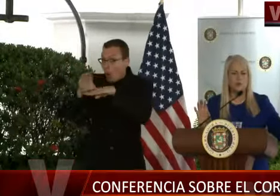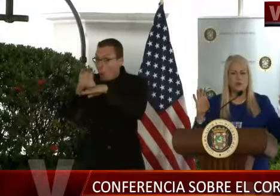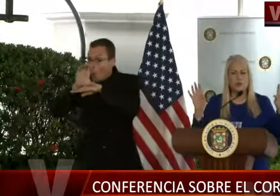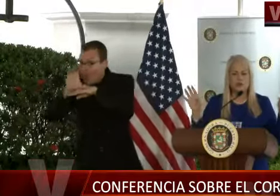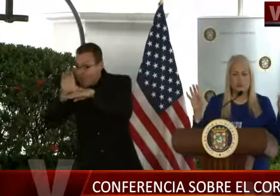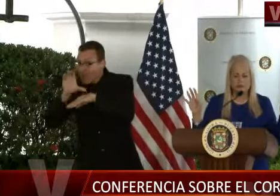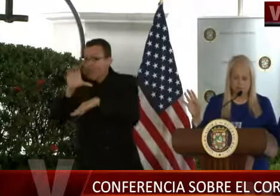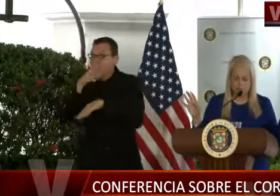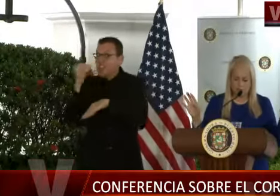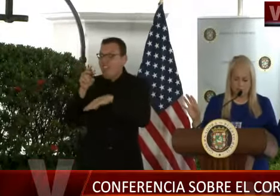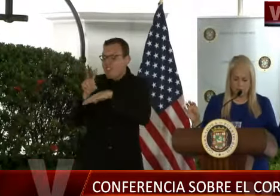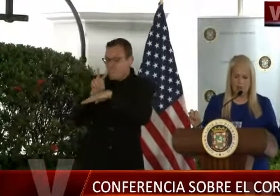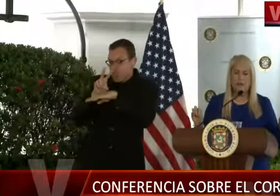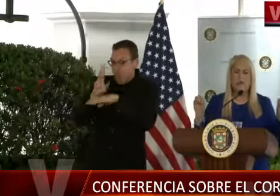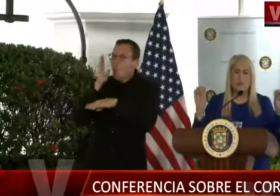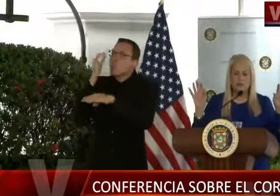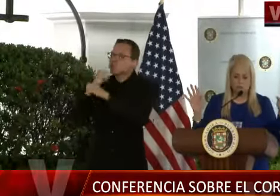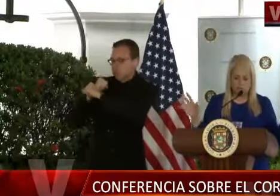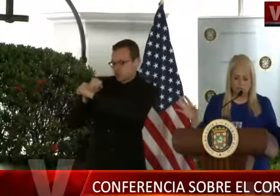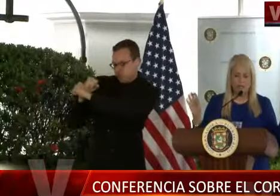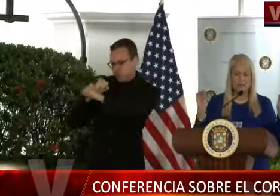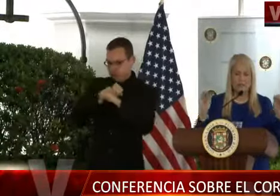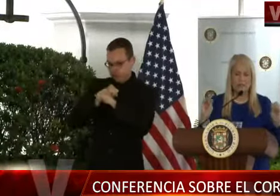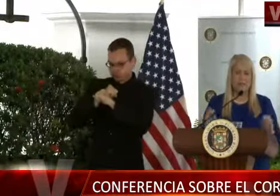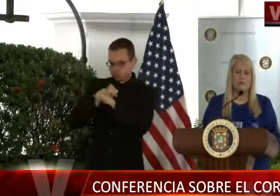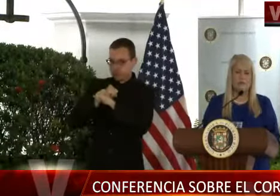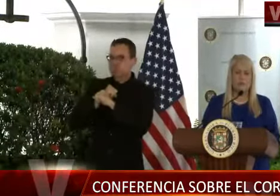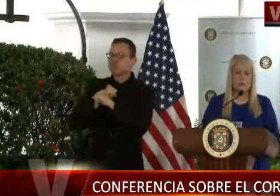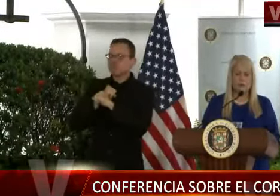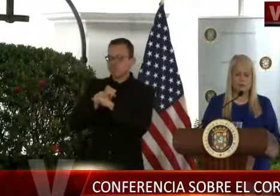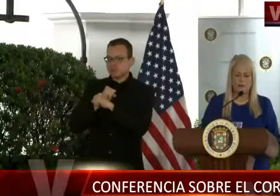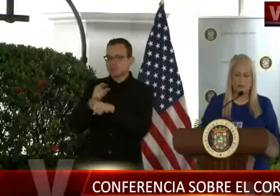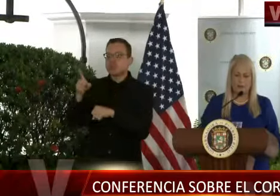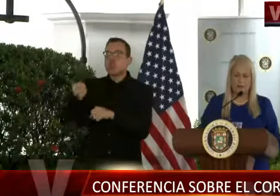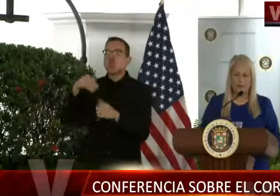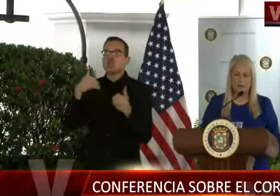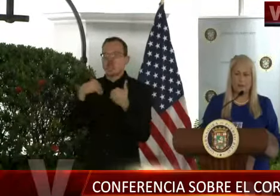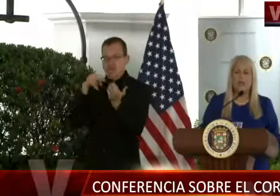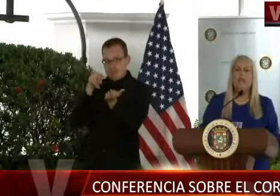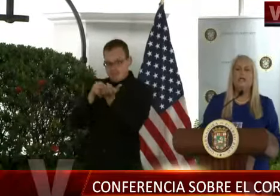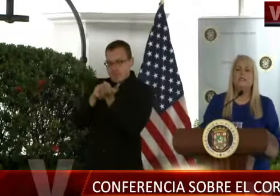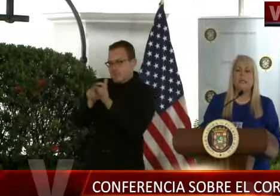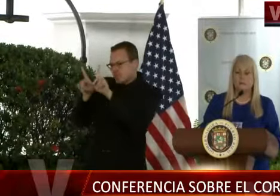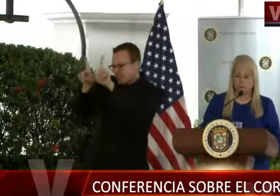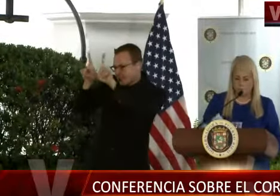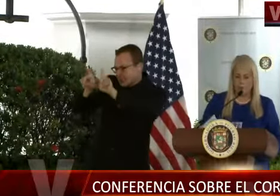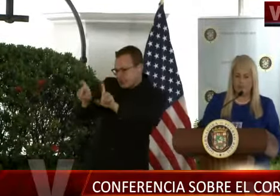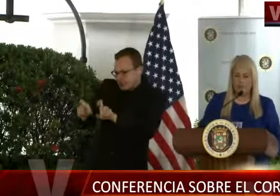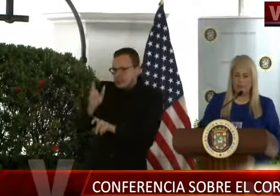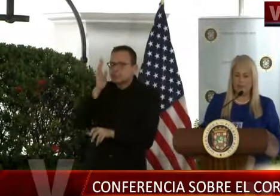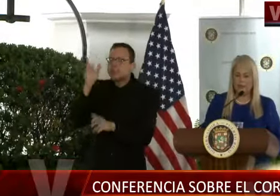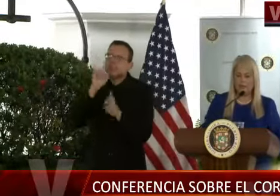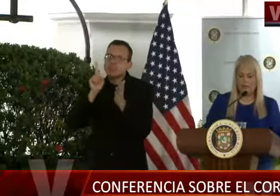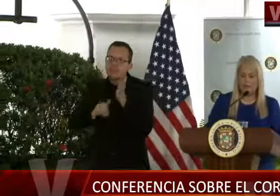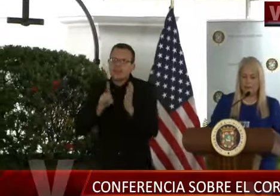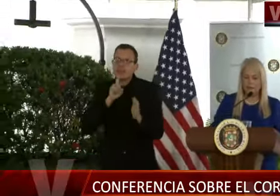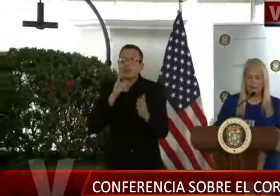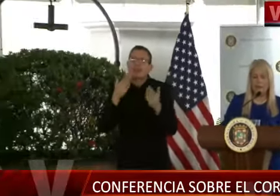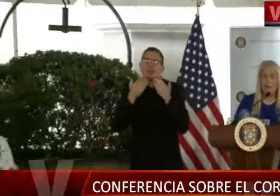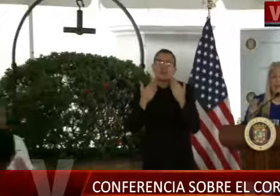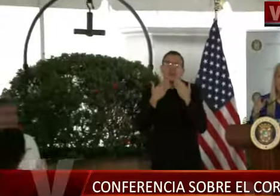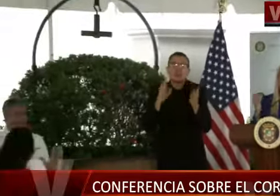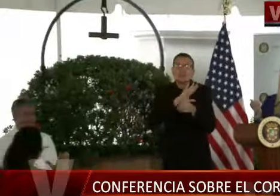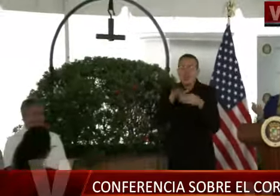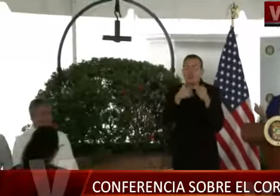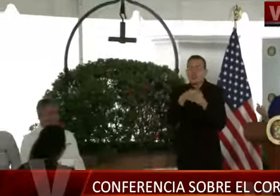islas con sus unidades de bioseguridad, su triage y el personal para que lo pueda manejar. ¿Ok? Así que, muy buenas tardes a todos y gracias